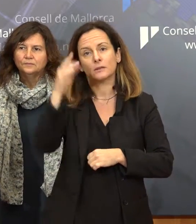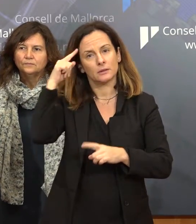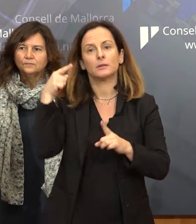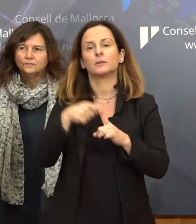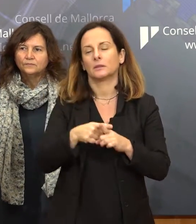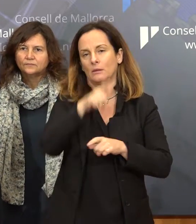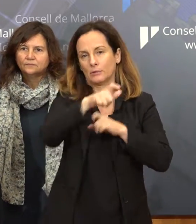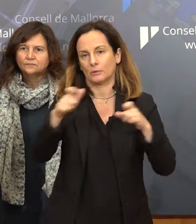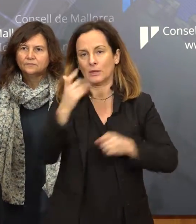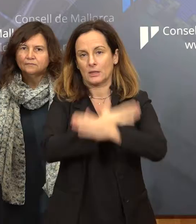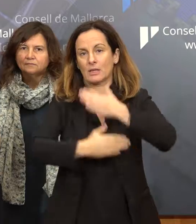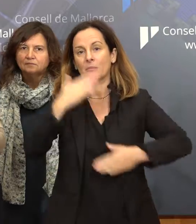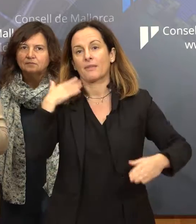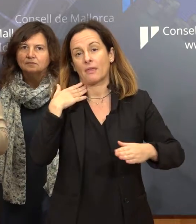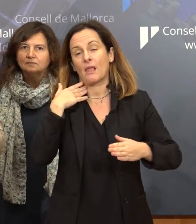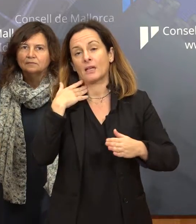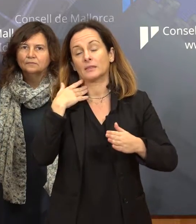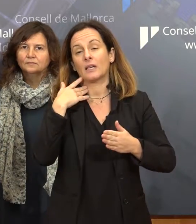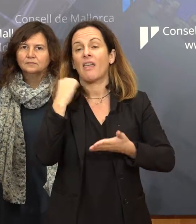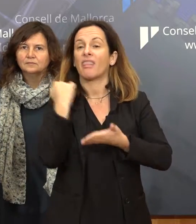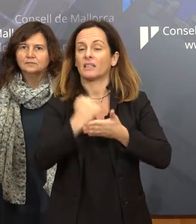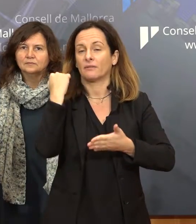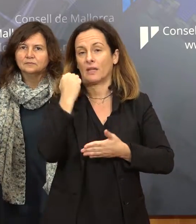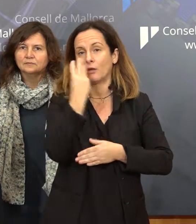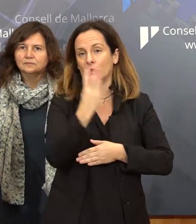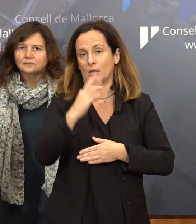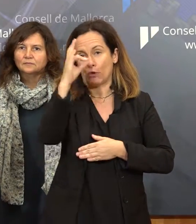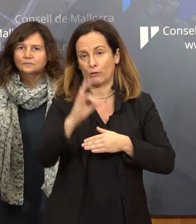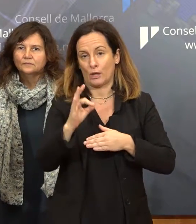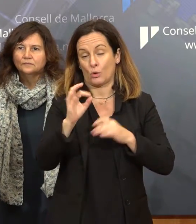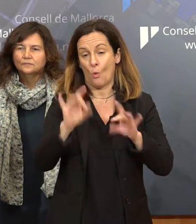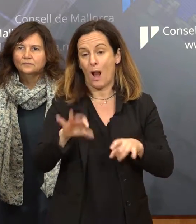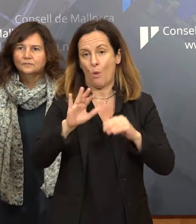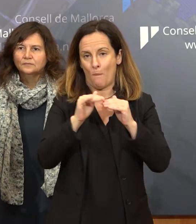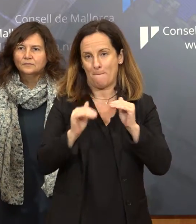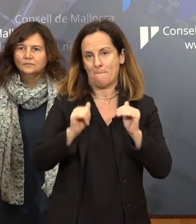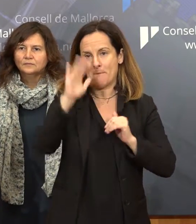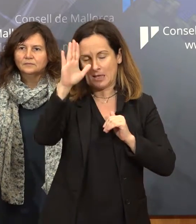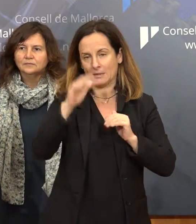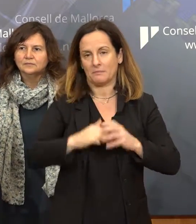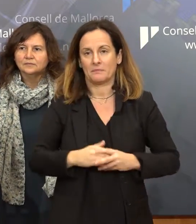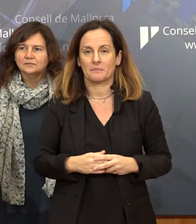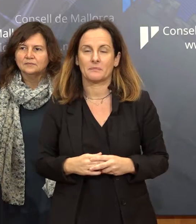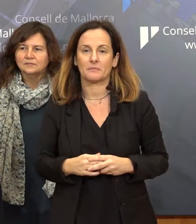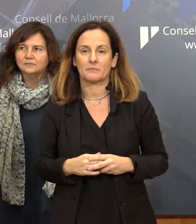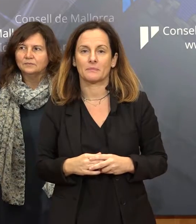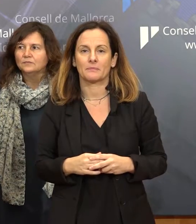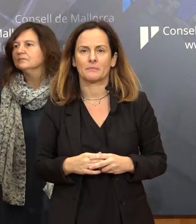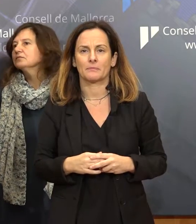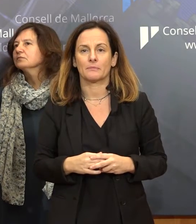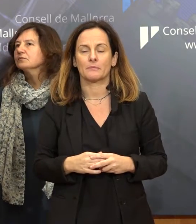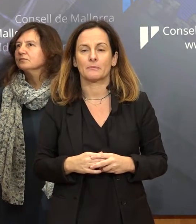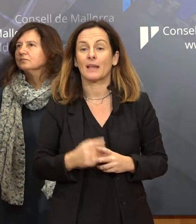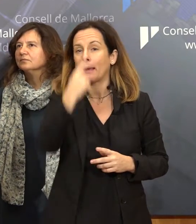al 33%, que també es concretaran en les convocatòries d'execució de l'oferta. En quant a les